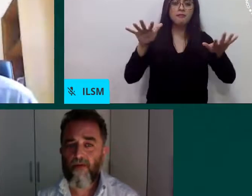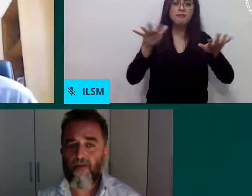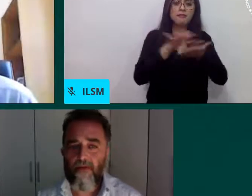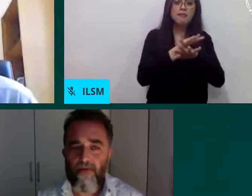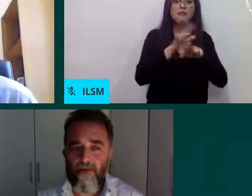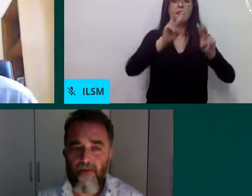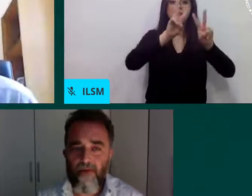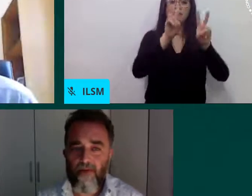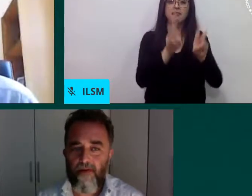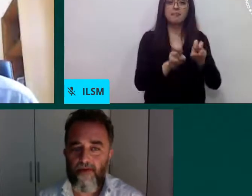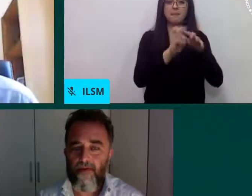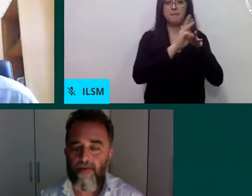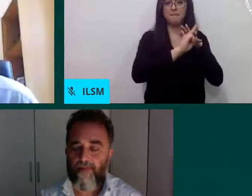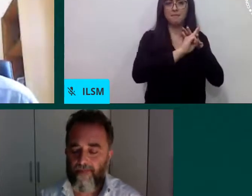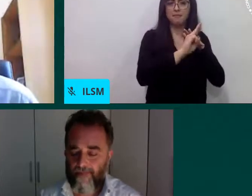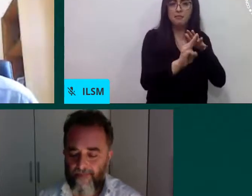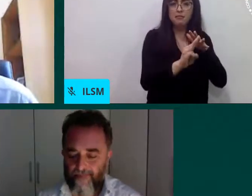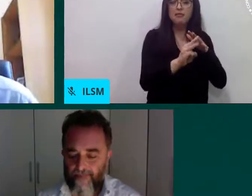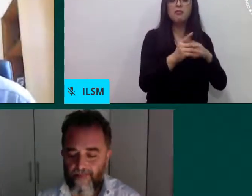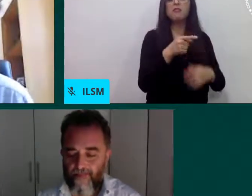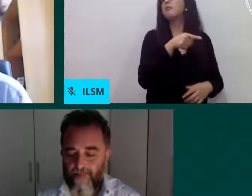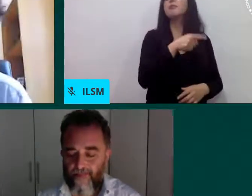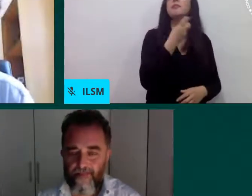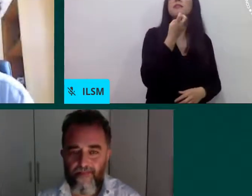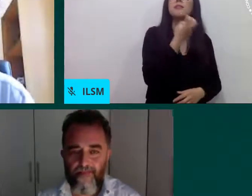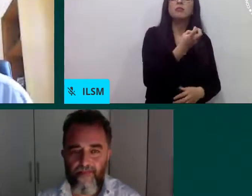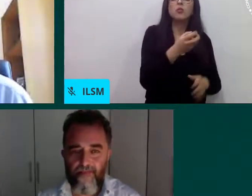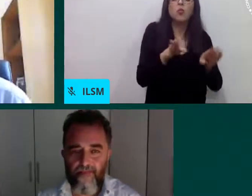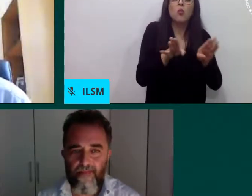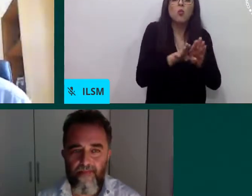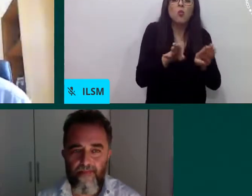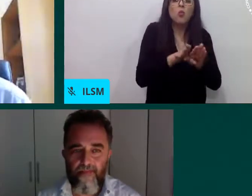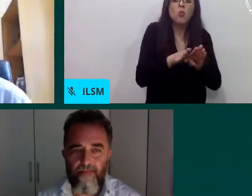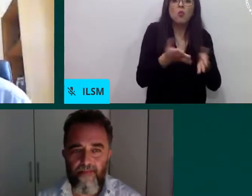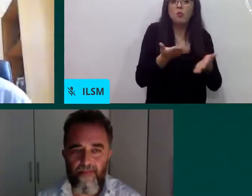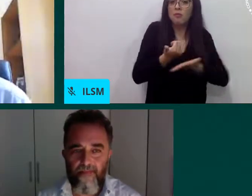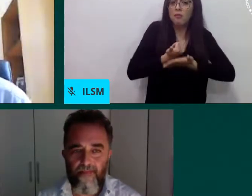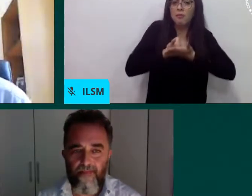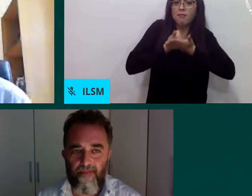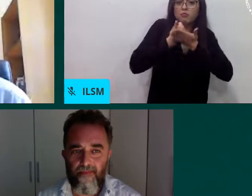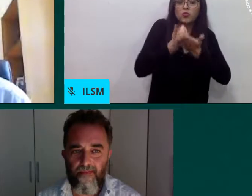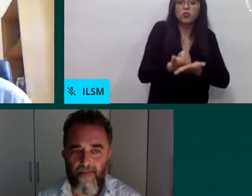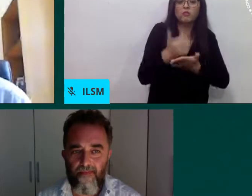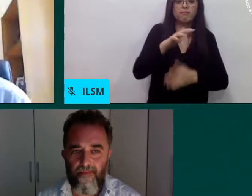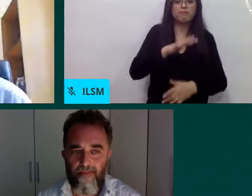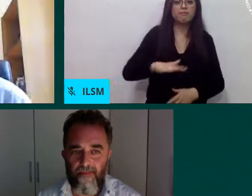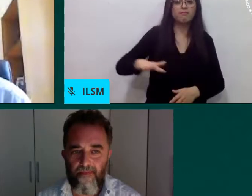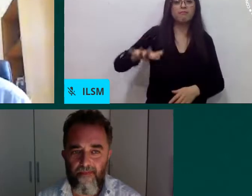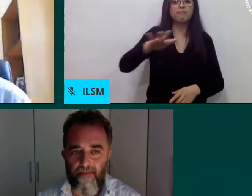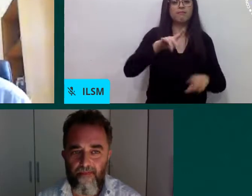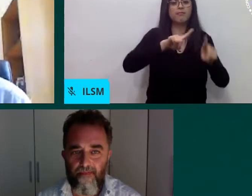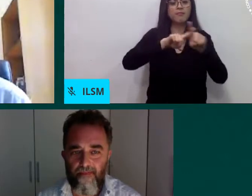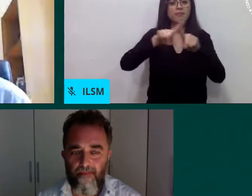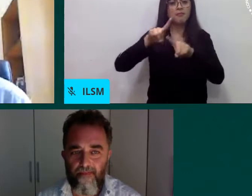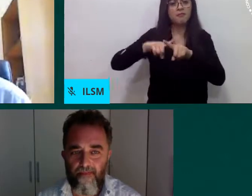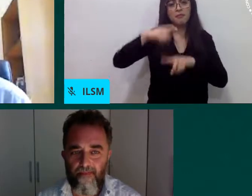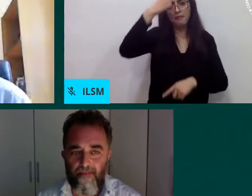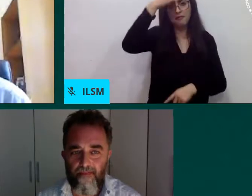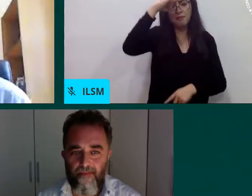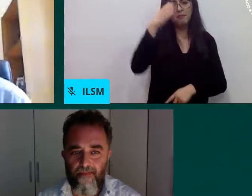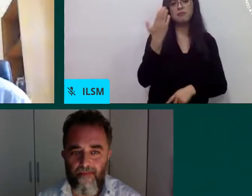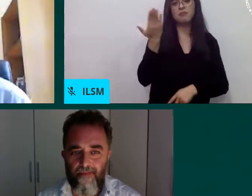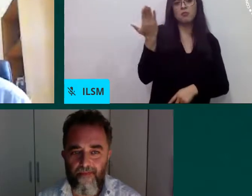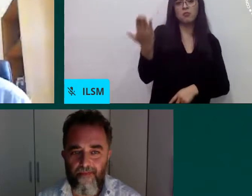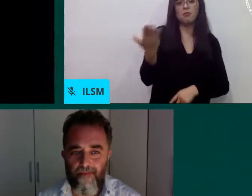servirnos en estas experiencias que acabamos de oír en las ciudades latinoamericanas adelante